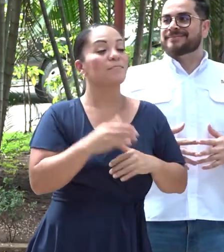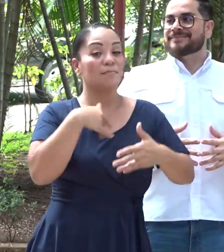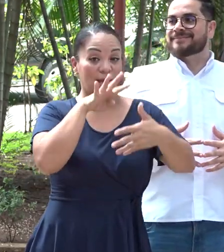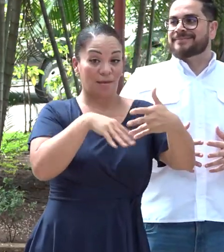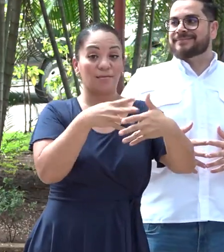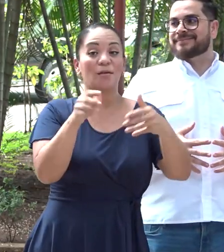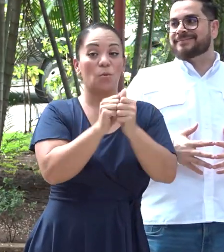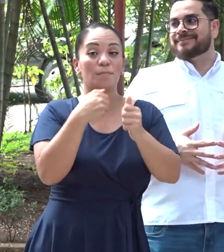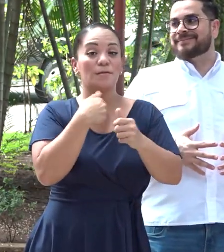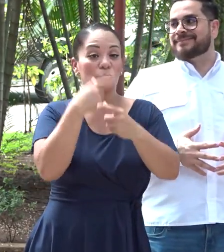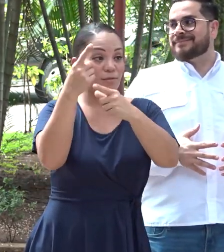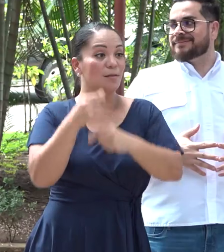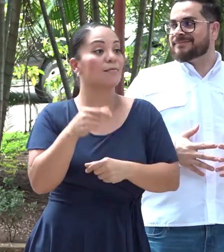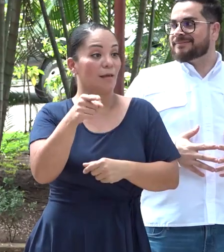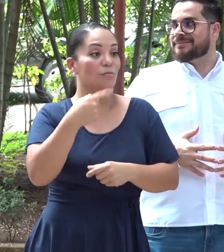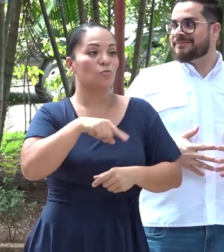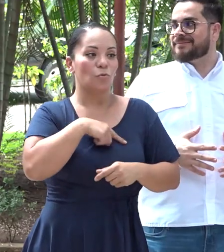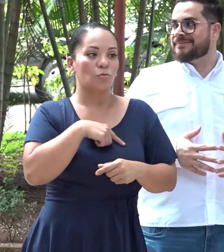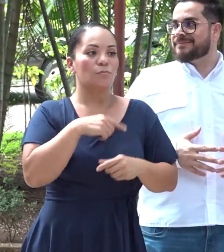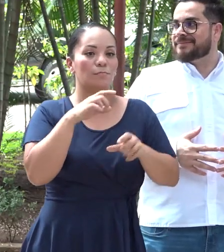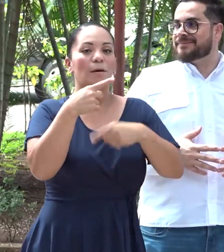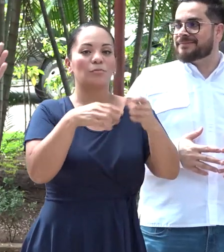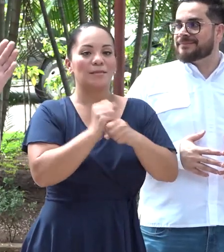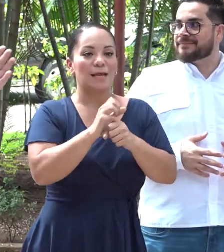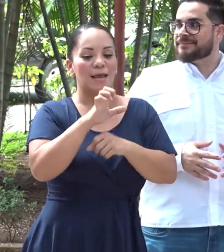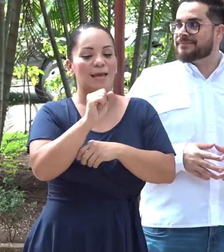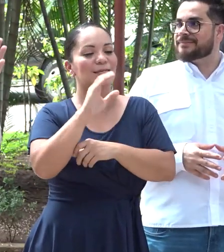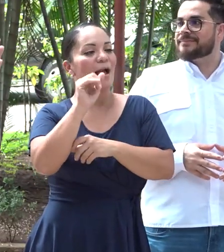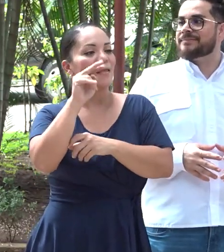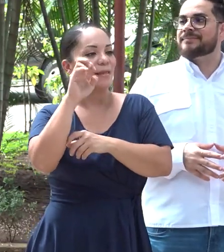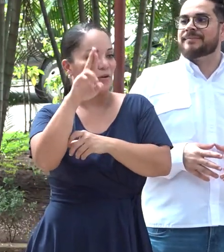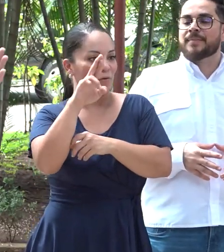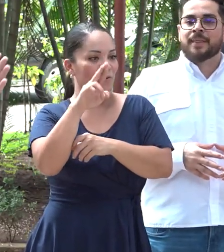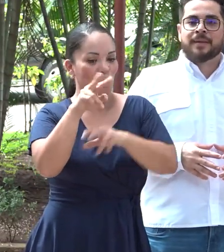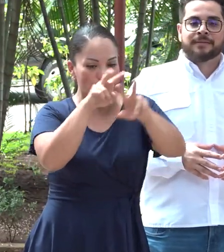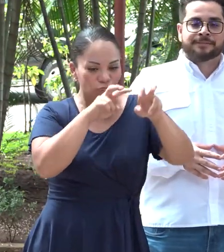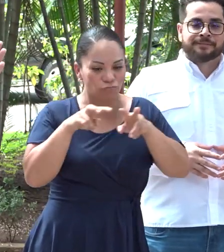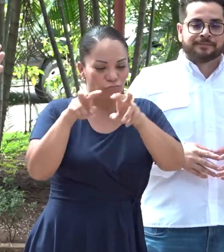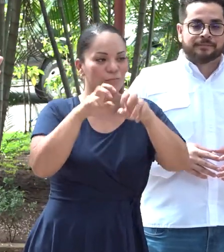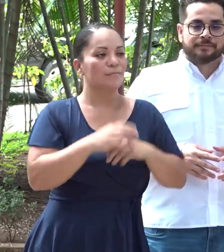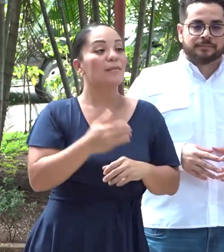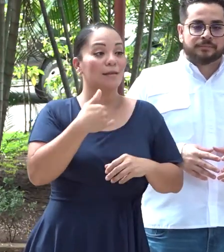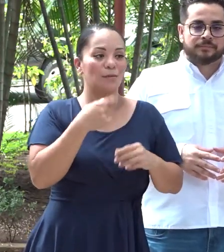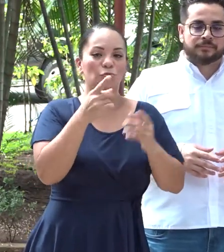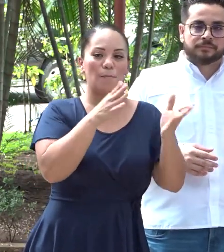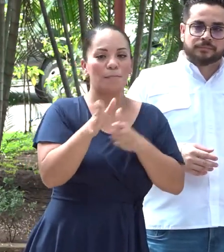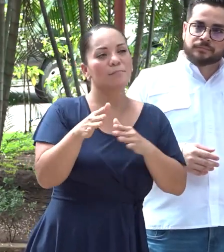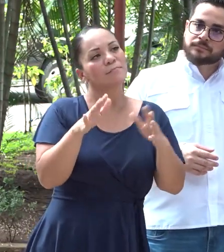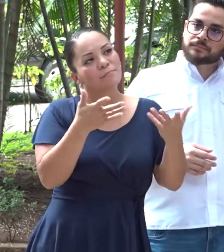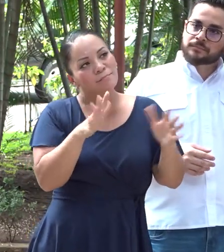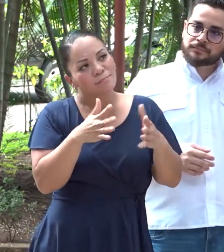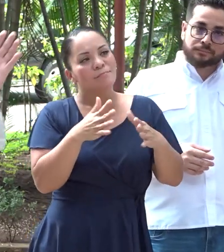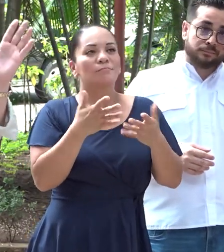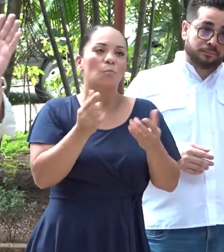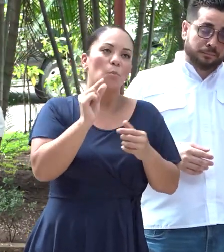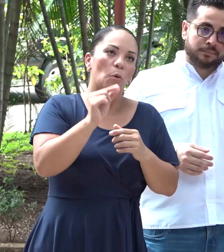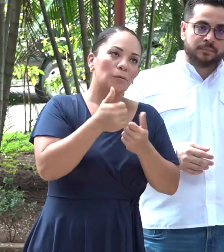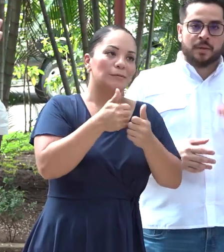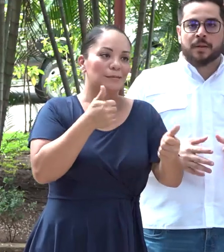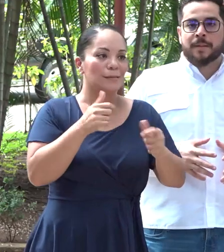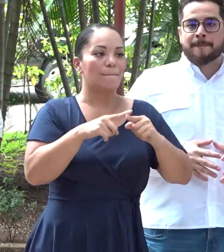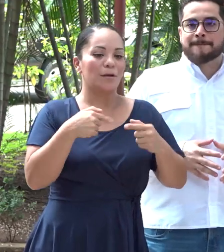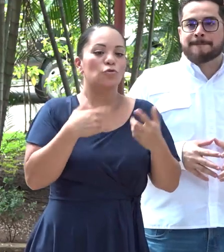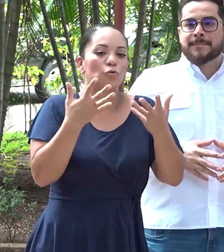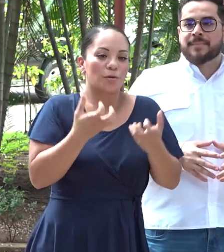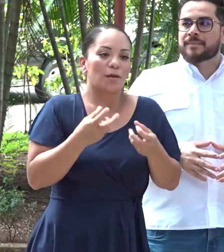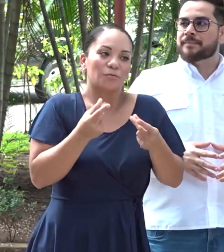Hacienda, escáneres. Tenemos un plancito, a mí me parece que tarda un poquillo más de la cuenta, yo lo